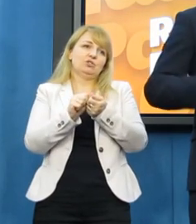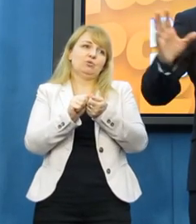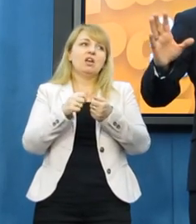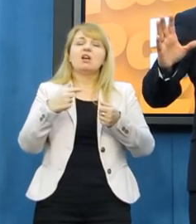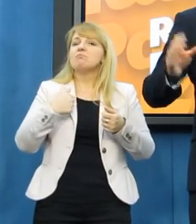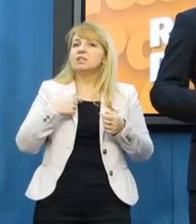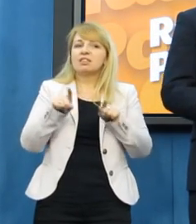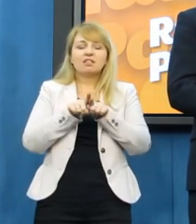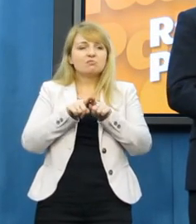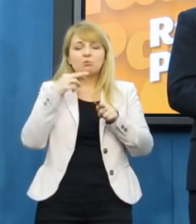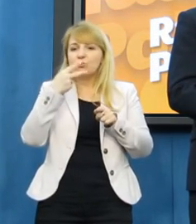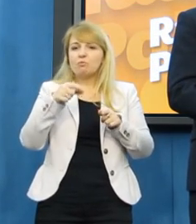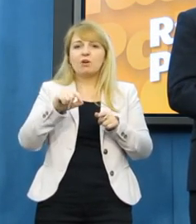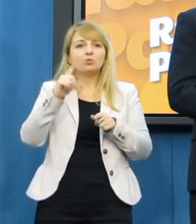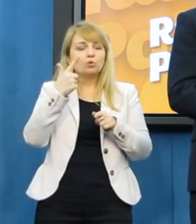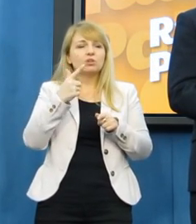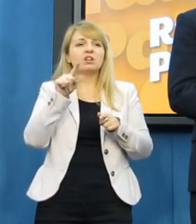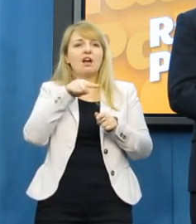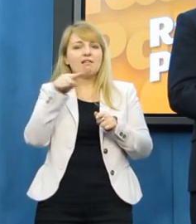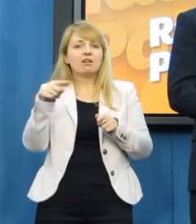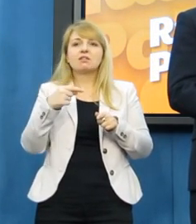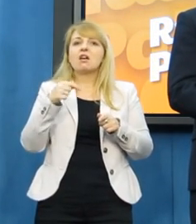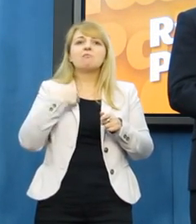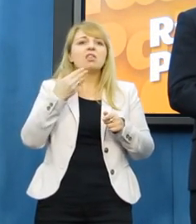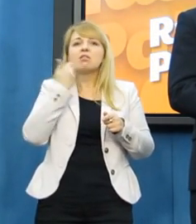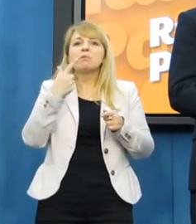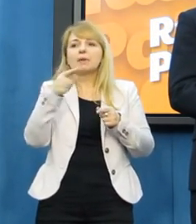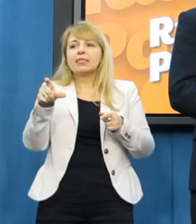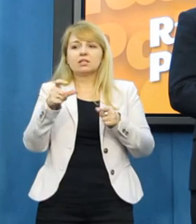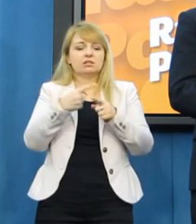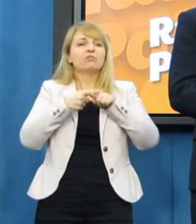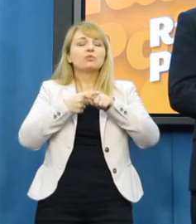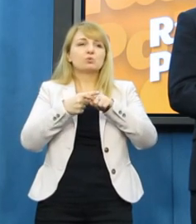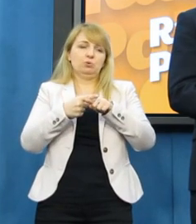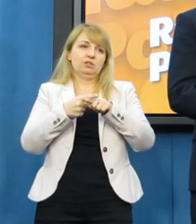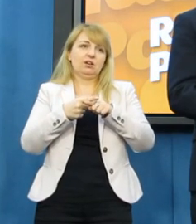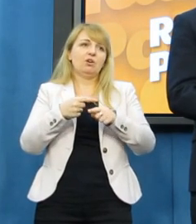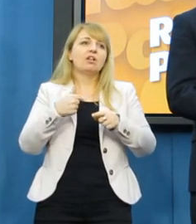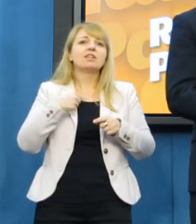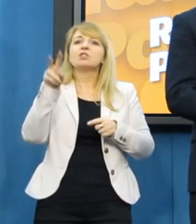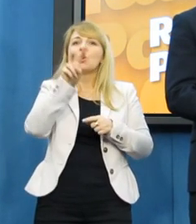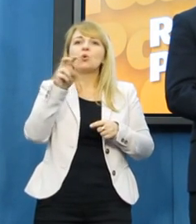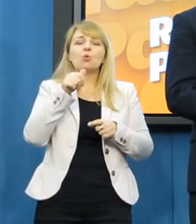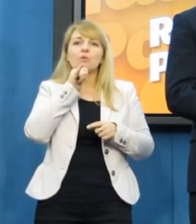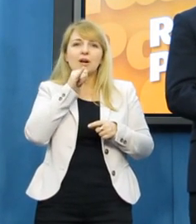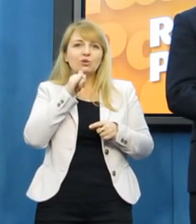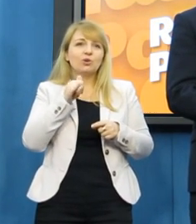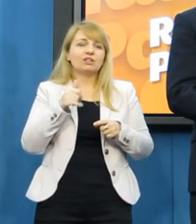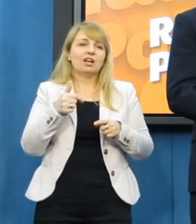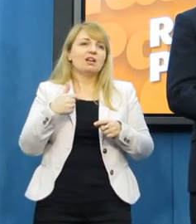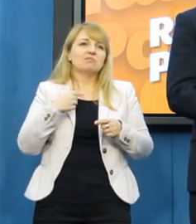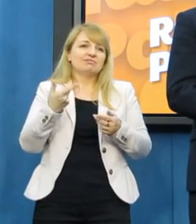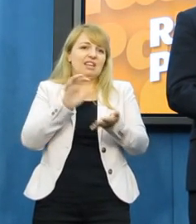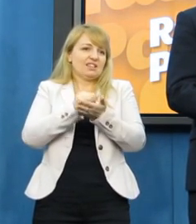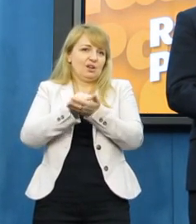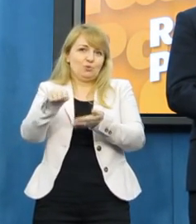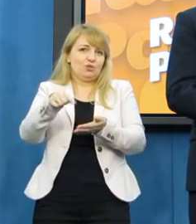tym nic wspólnego, ktokolwiek z ruchu palikota. My się tym nie zajmujemy. To dla prawicy. Różnica zdań prowadzi